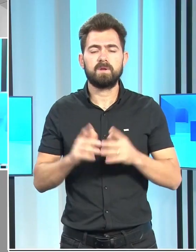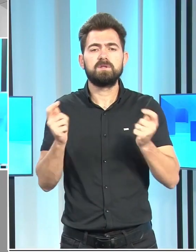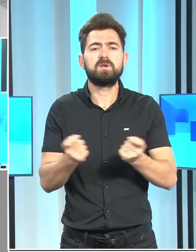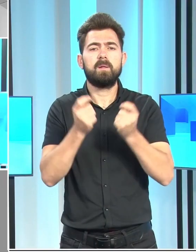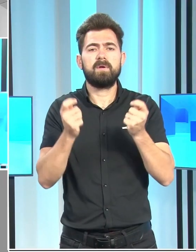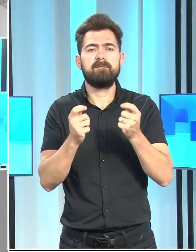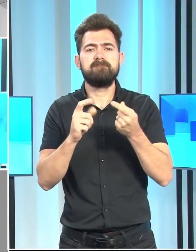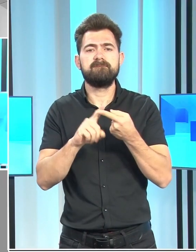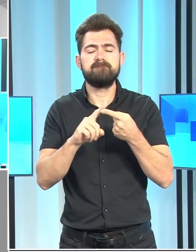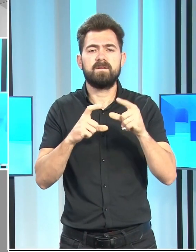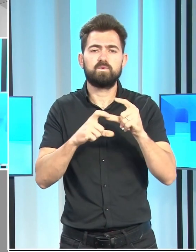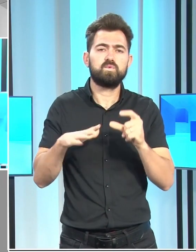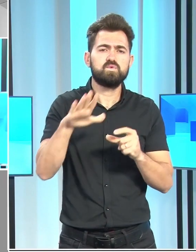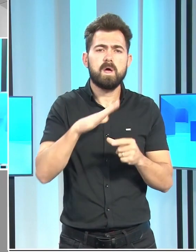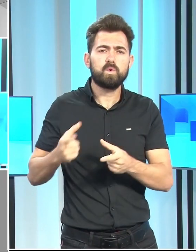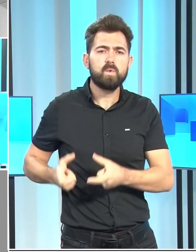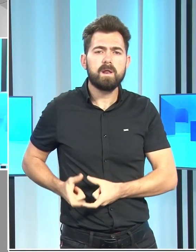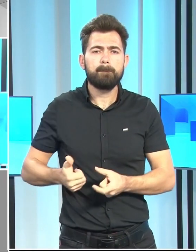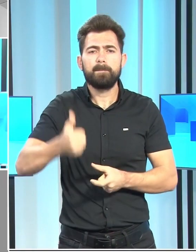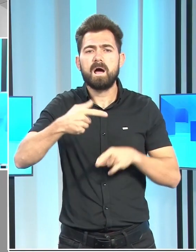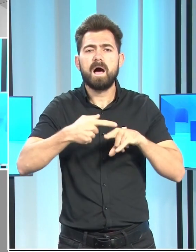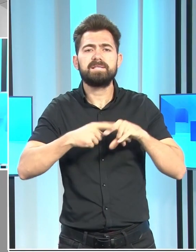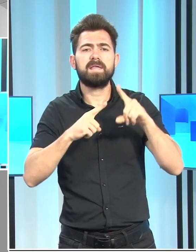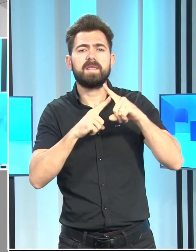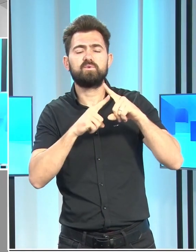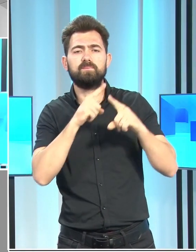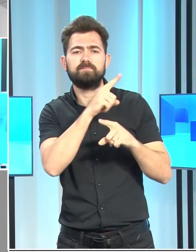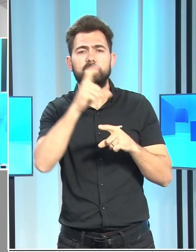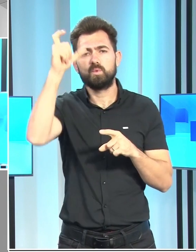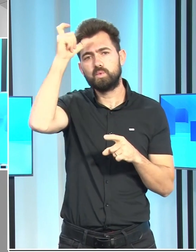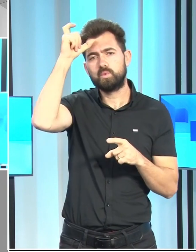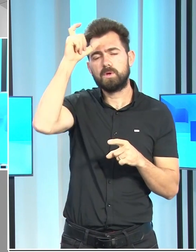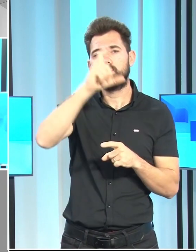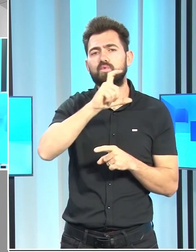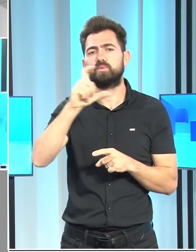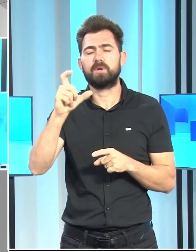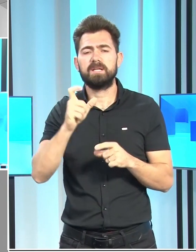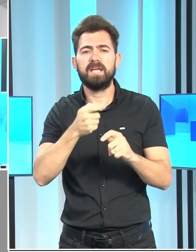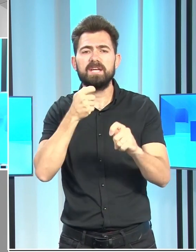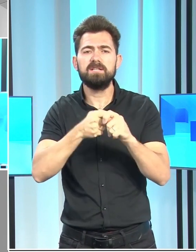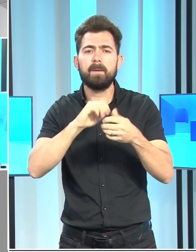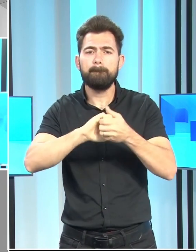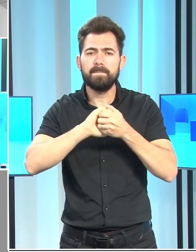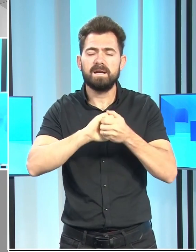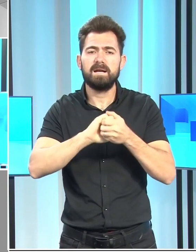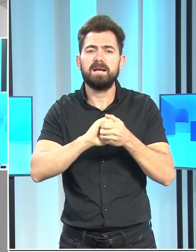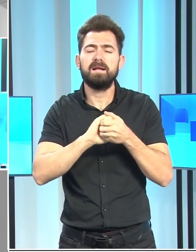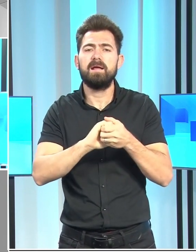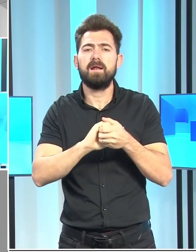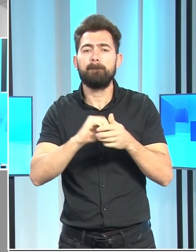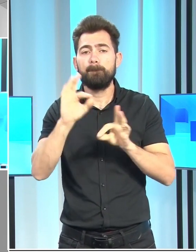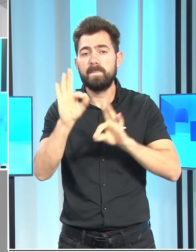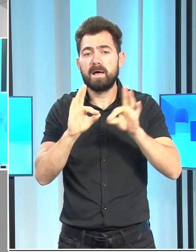Çalışma ve Sosyal Güvenlik Bakanı Hasan Taçoy, Türkiye Cumhuriyeti ile İşbirliği Eylem Planı